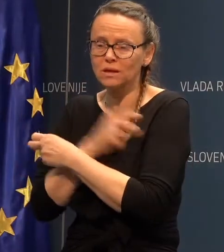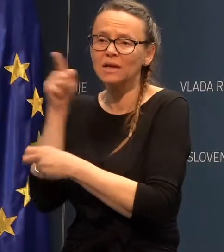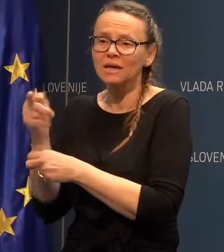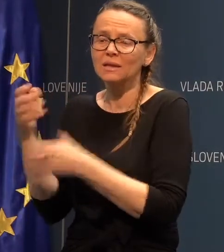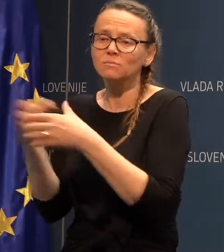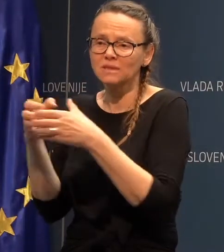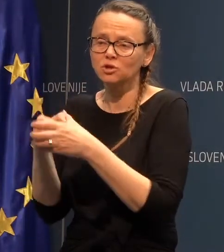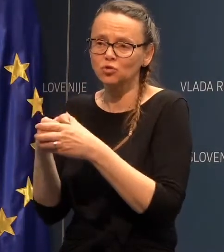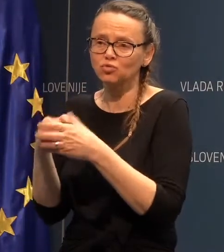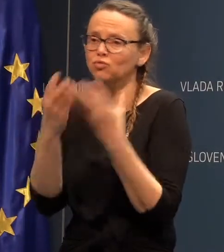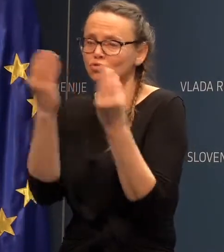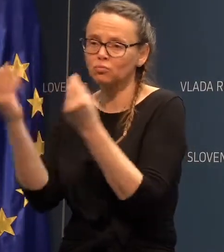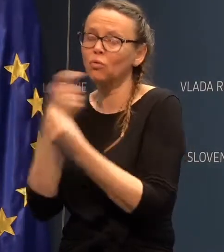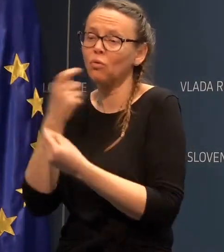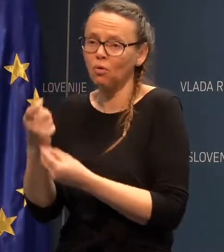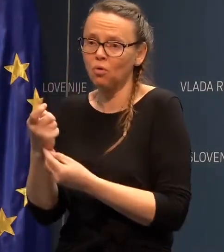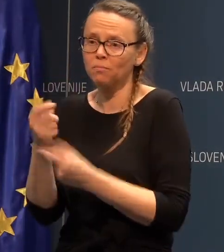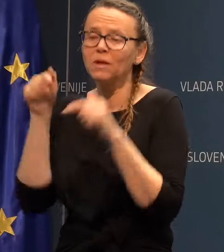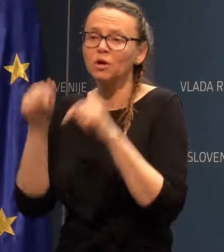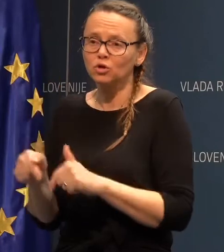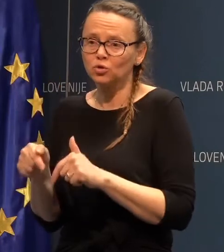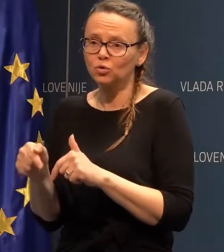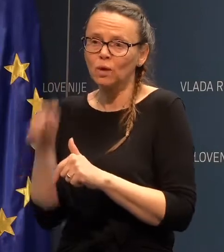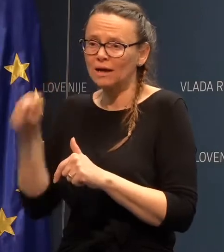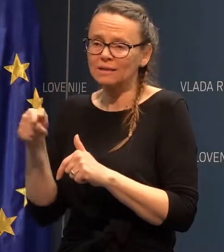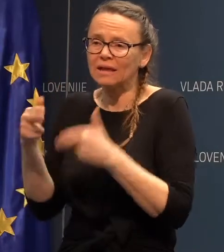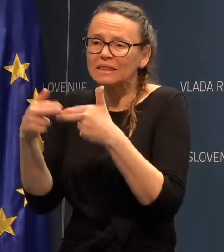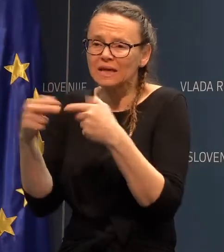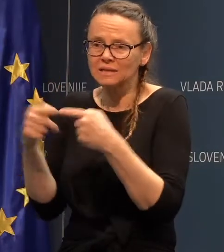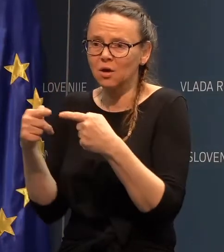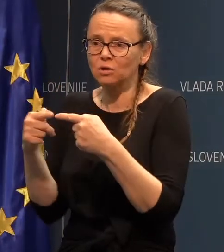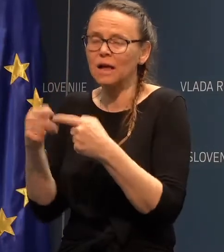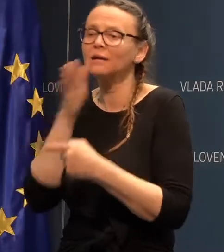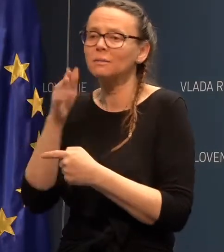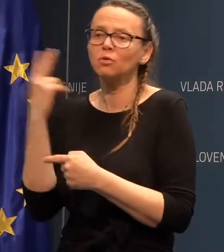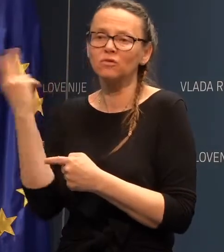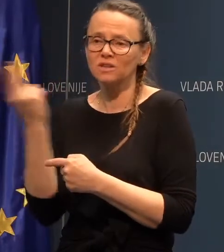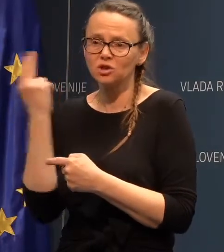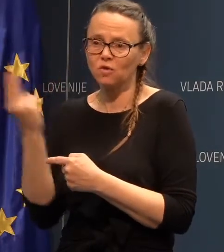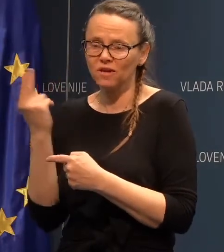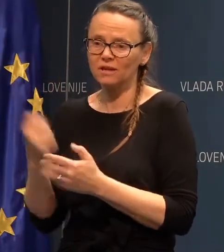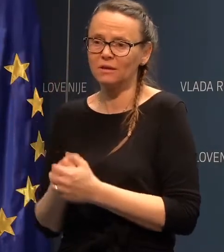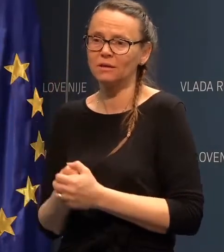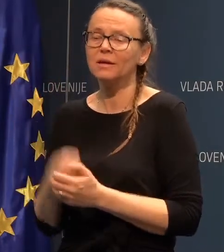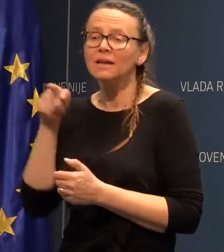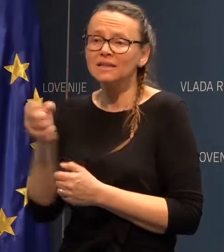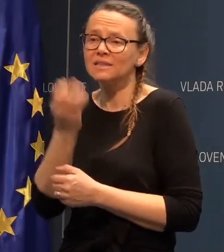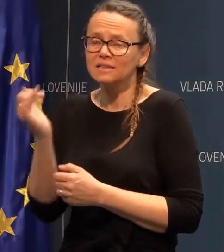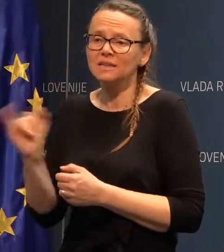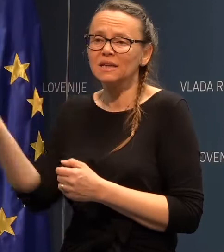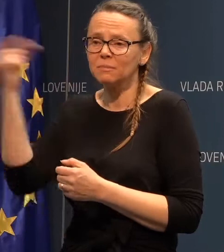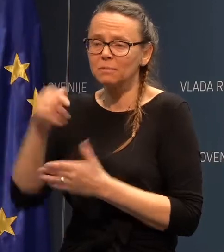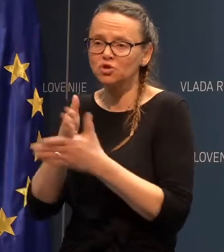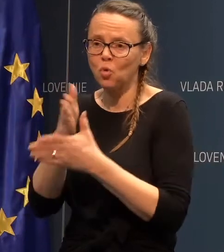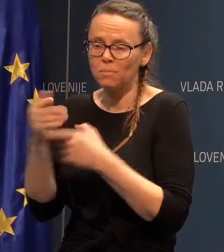tudi zelo v Marsikov. Torej, tukaj pač te tesni kontakti bojo v Sloveniji, tistih, s katerim je prišel v